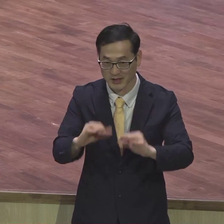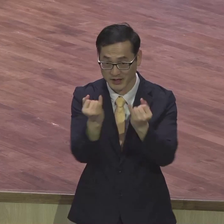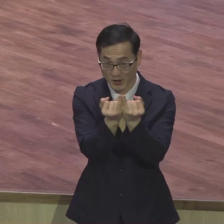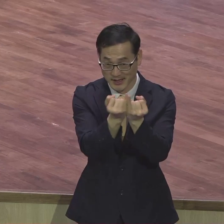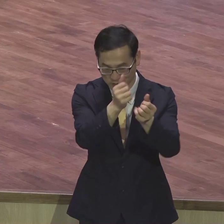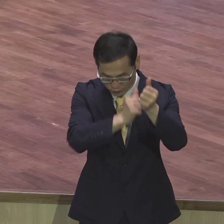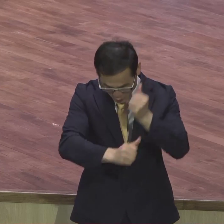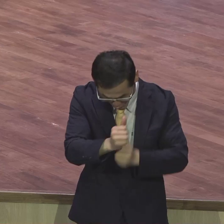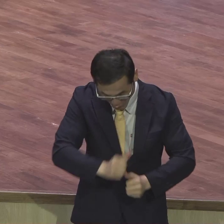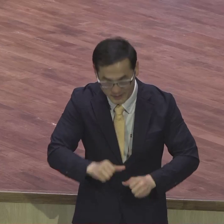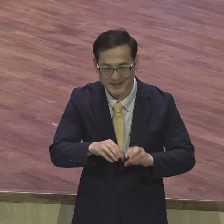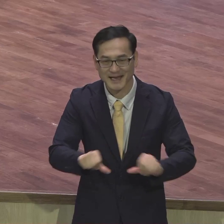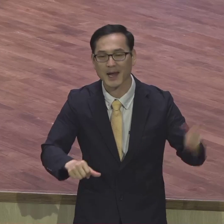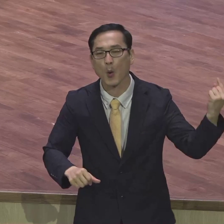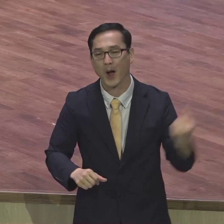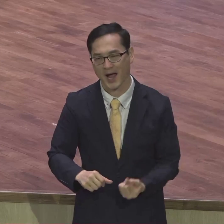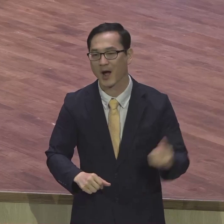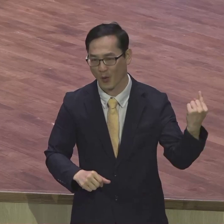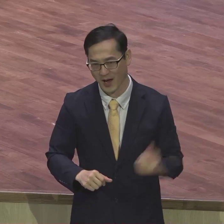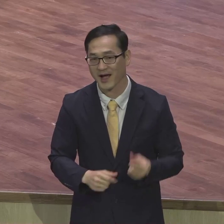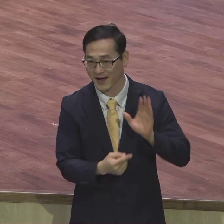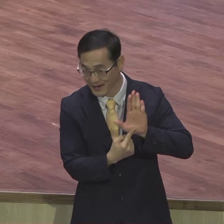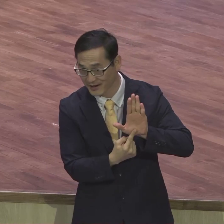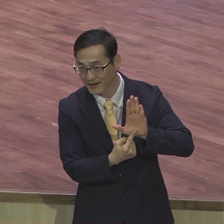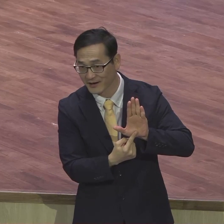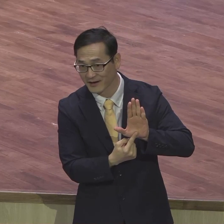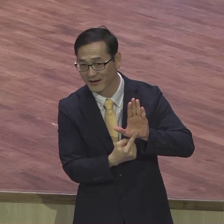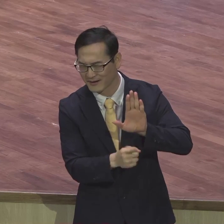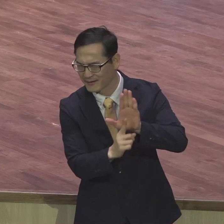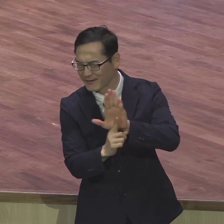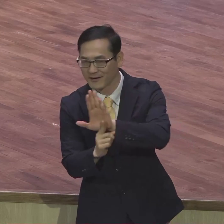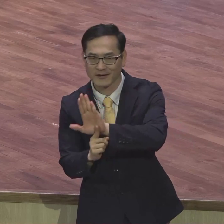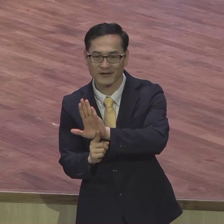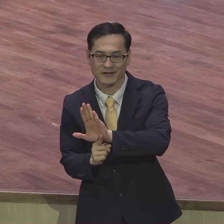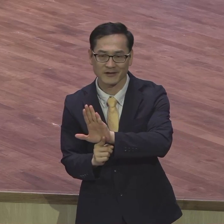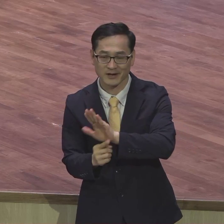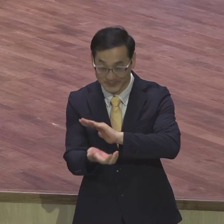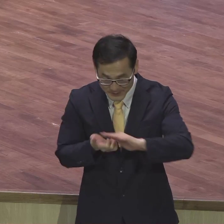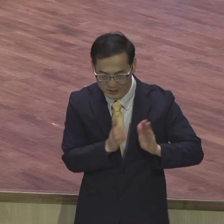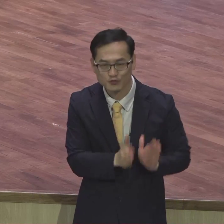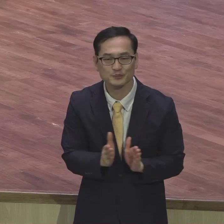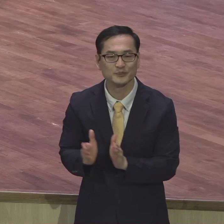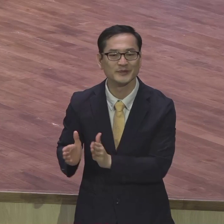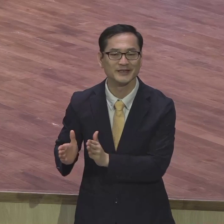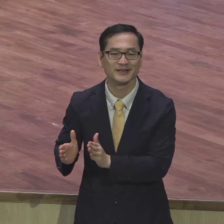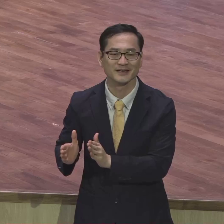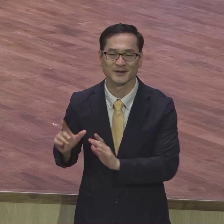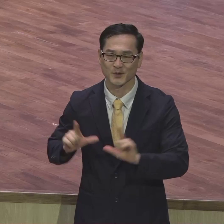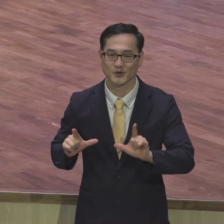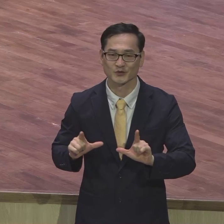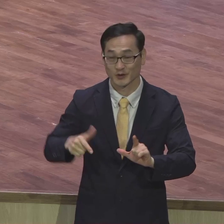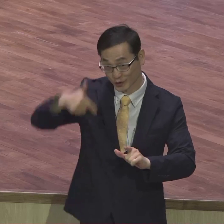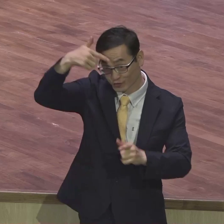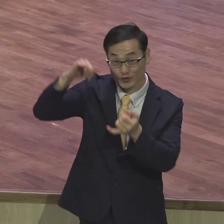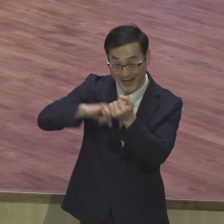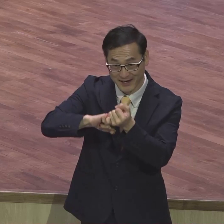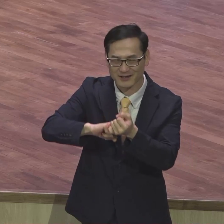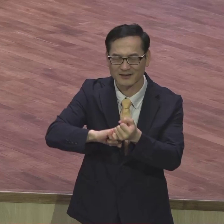예비하는 삶을 구약성도로 살았어 신약시대는 오신 메시아 이제 인류를 구원하러 오신